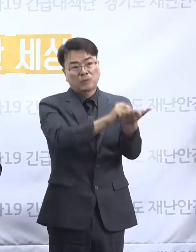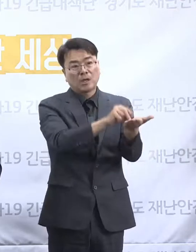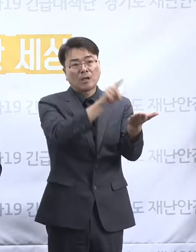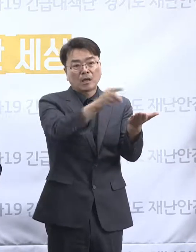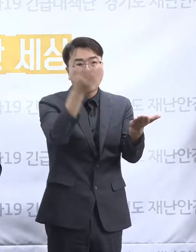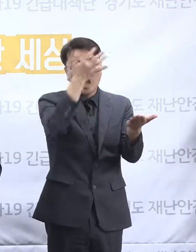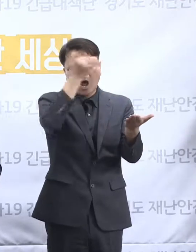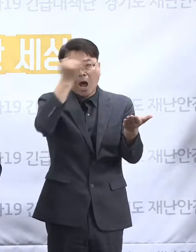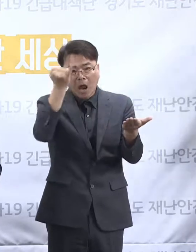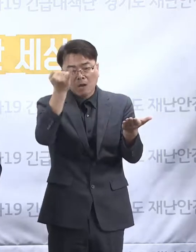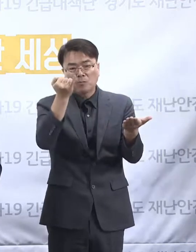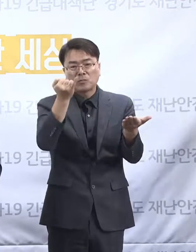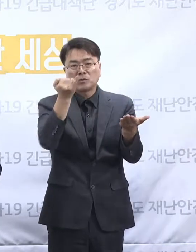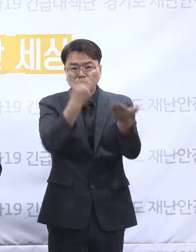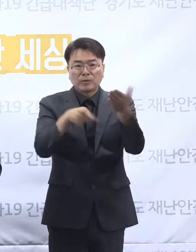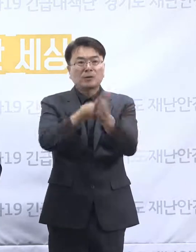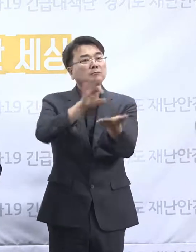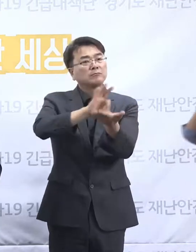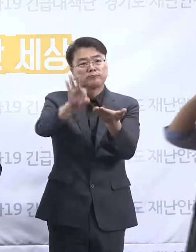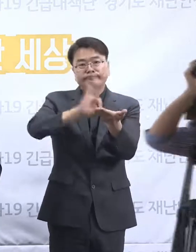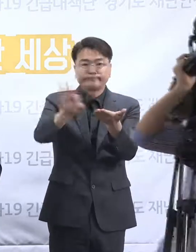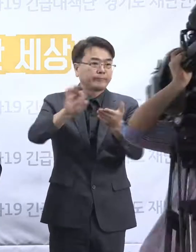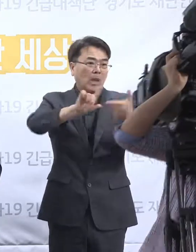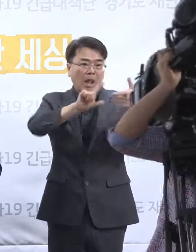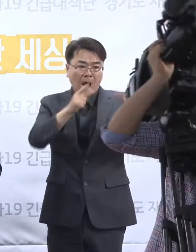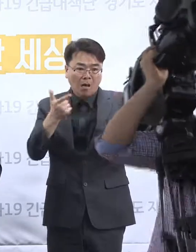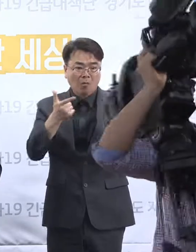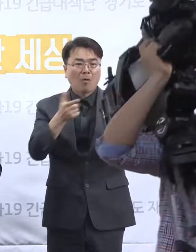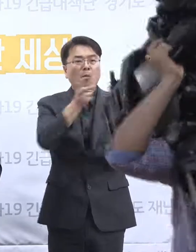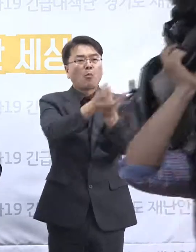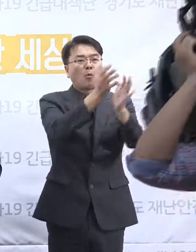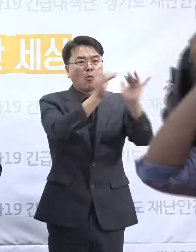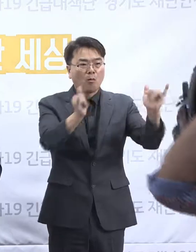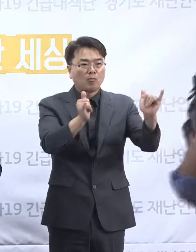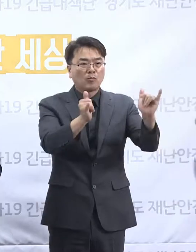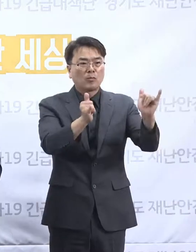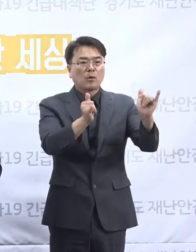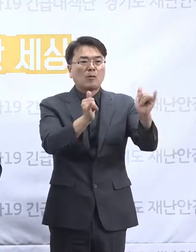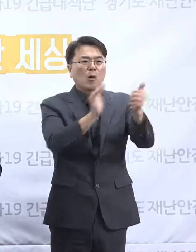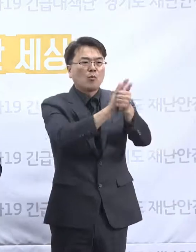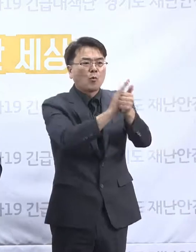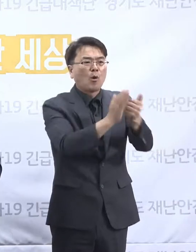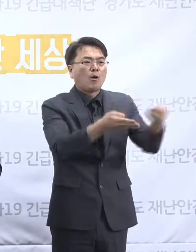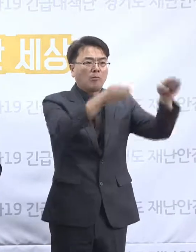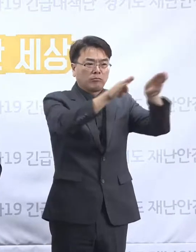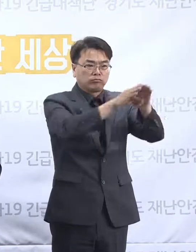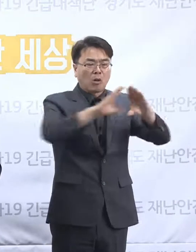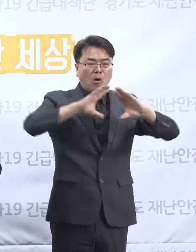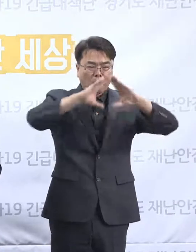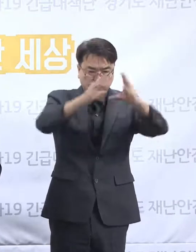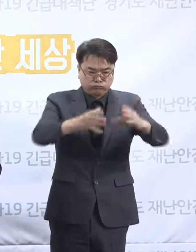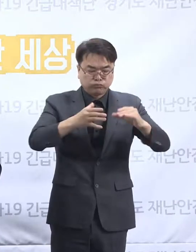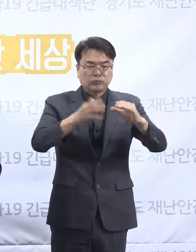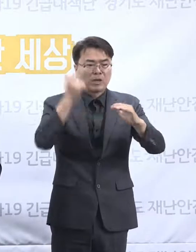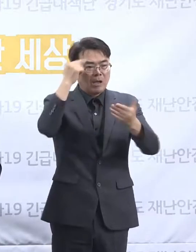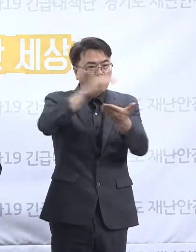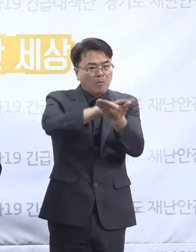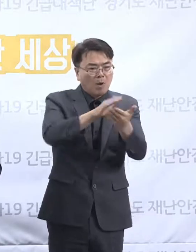할머니들에게서 거의 쓰이지 않았고 법인의 요양원 건립이나 국제평화인권센터의 건립이라고 하는 그런 건물